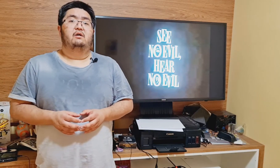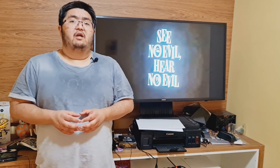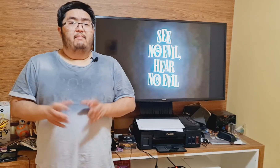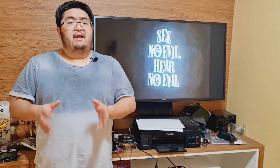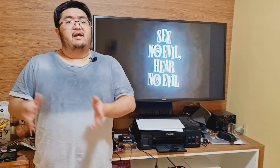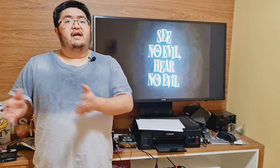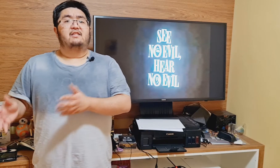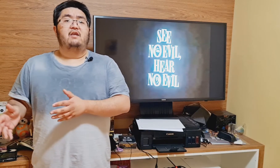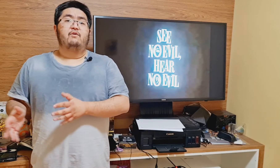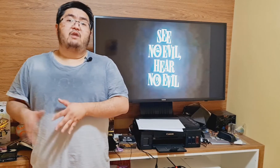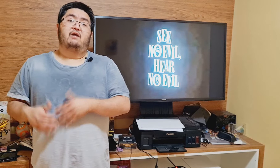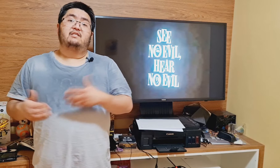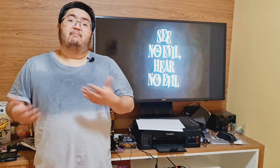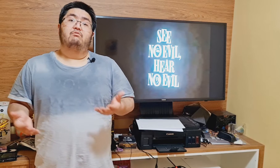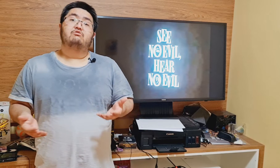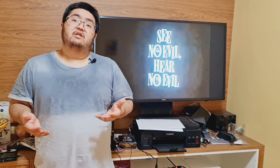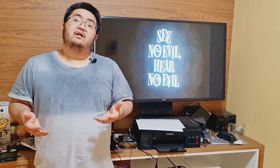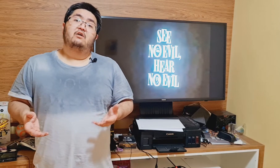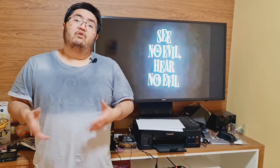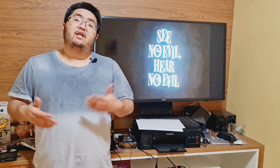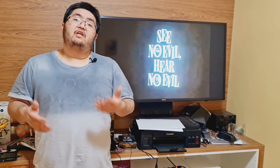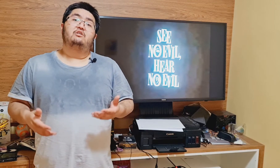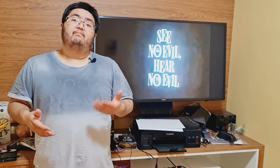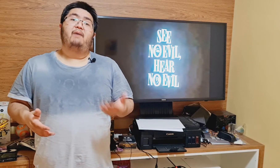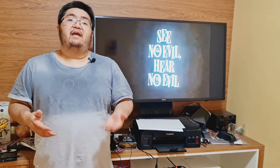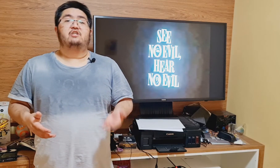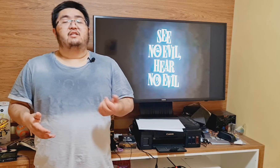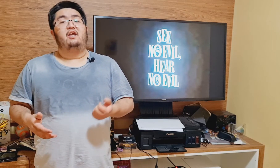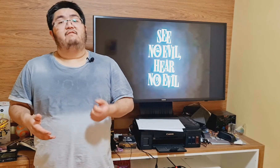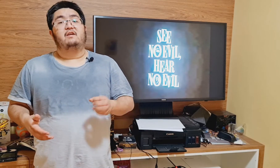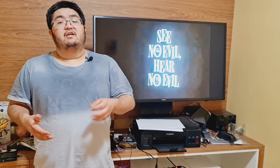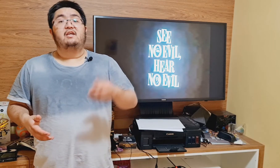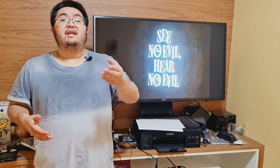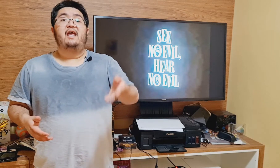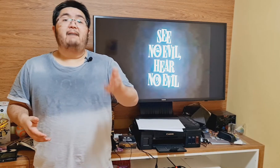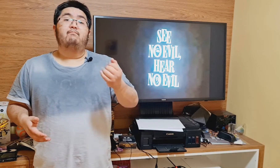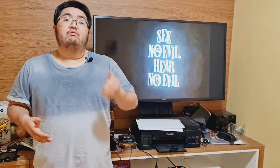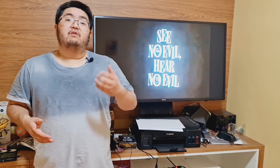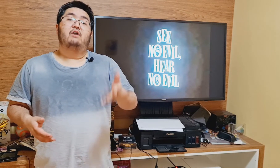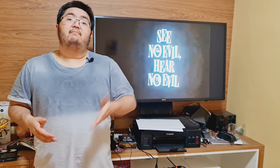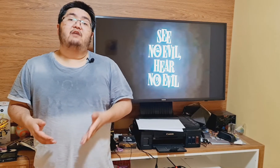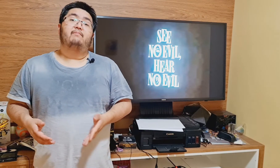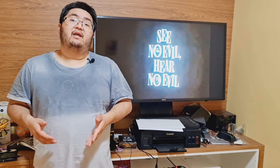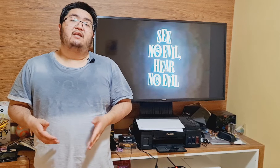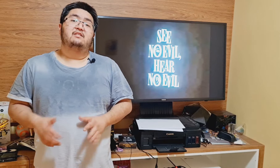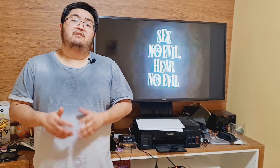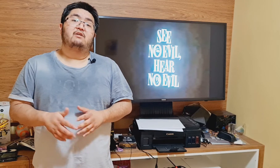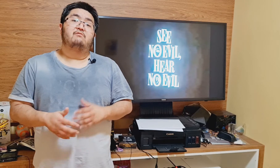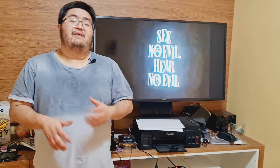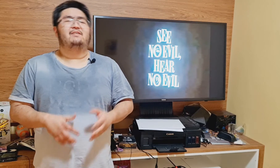Para ganhar tempo em meio a esta busca, o cliente pede a Dave que leia a bula do remédio para ele dizendo que não estava se